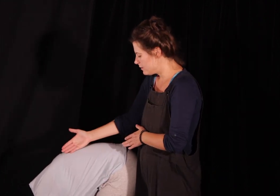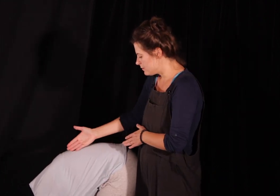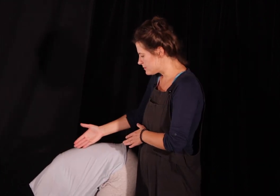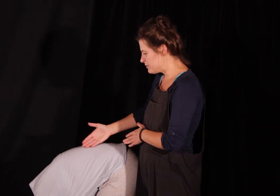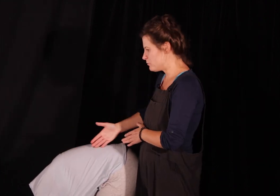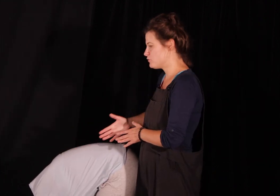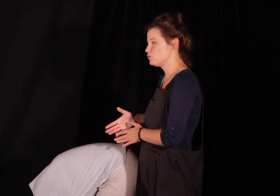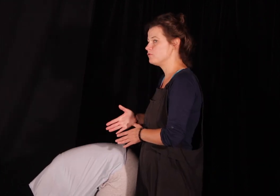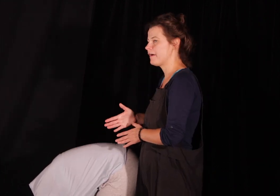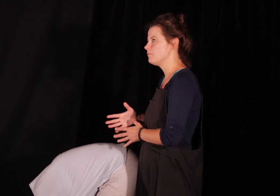zamieniamy się w krówkę